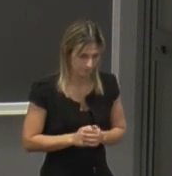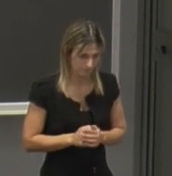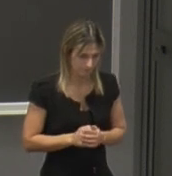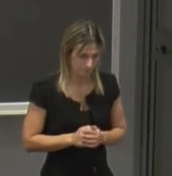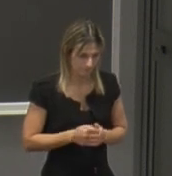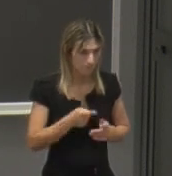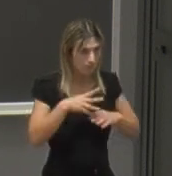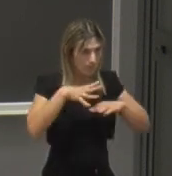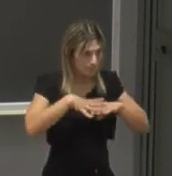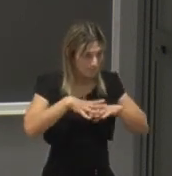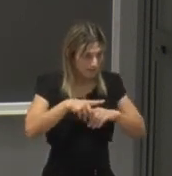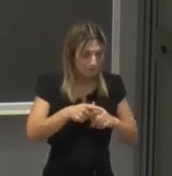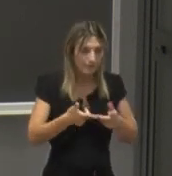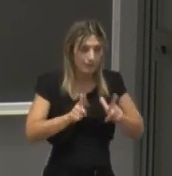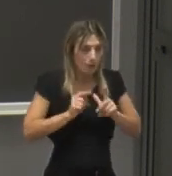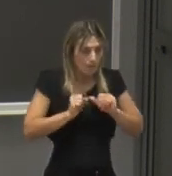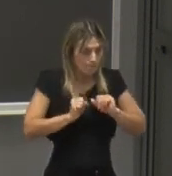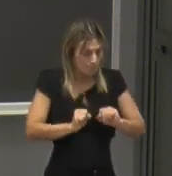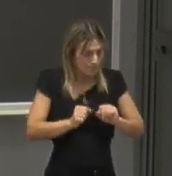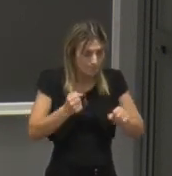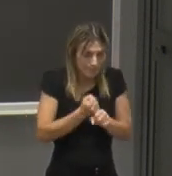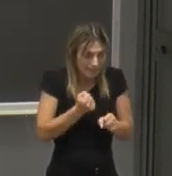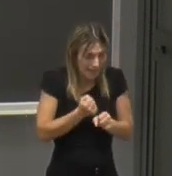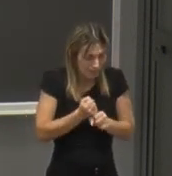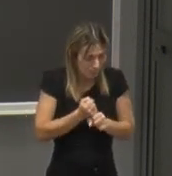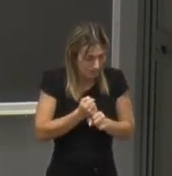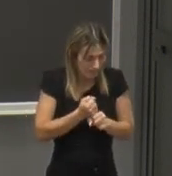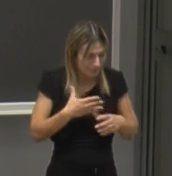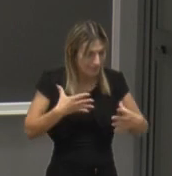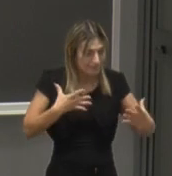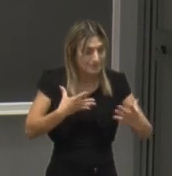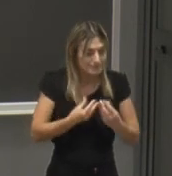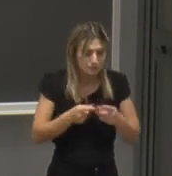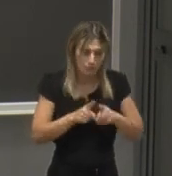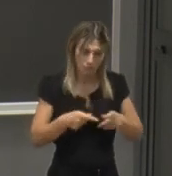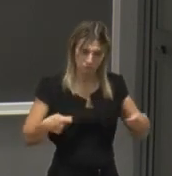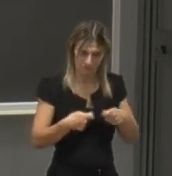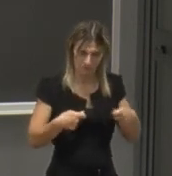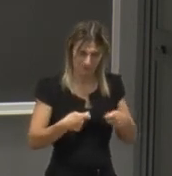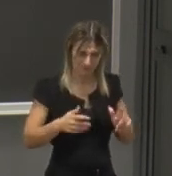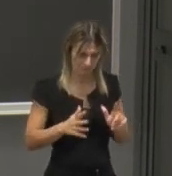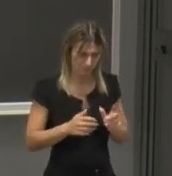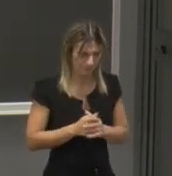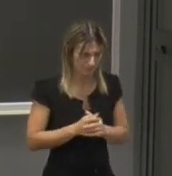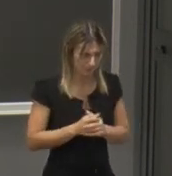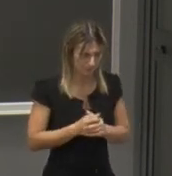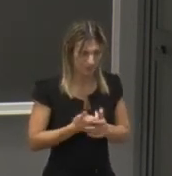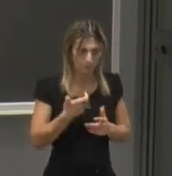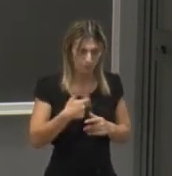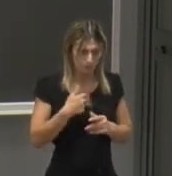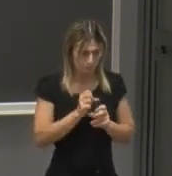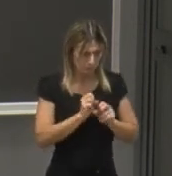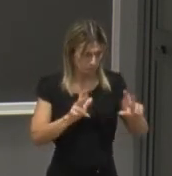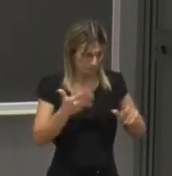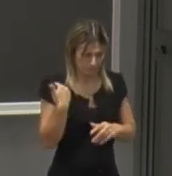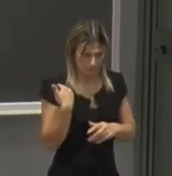la matematica vi consente di lavorare diciamo con flessibilità perché come vi ho